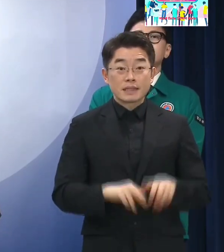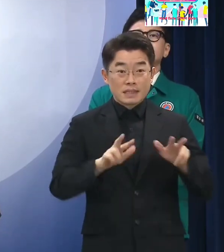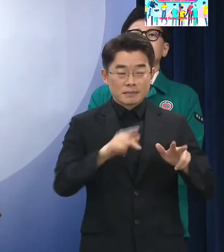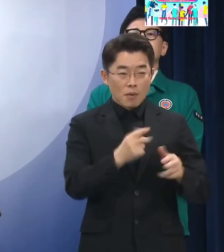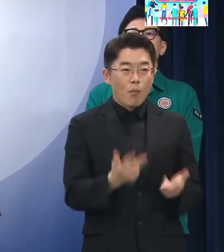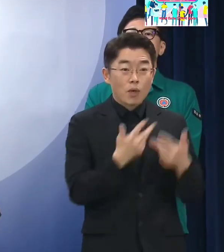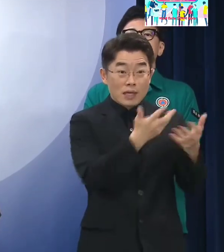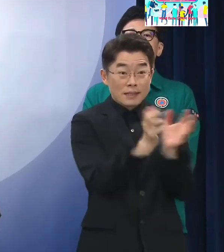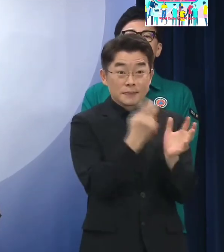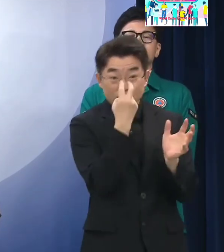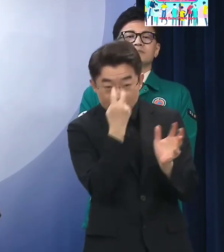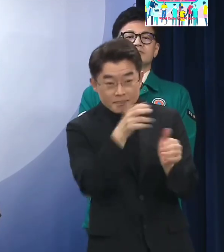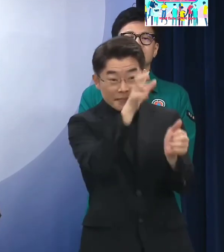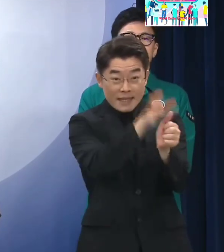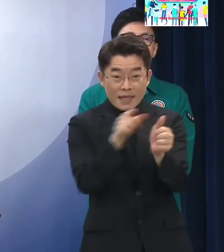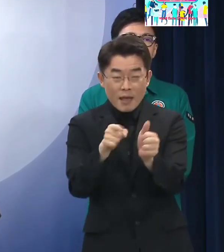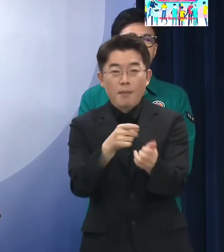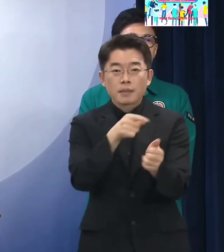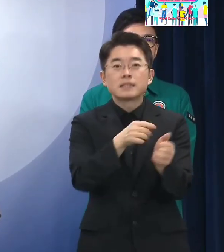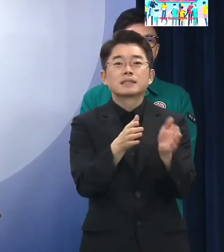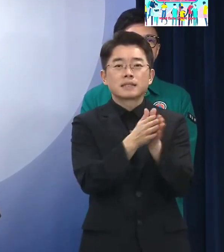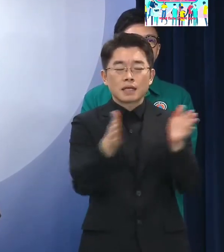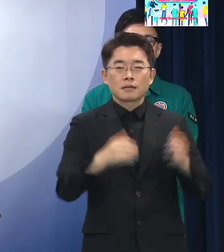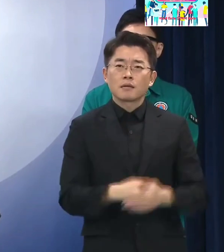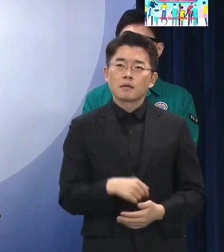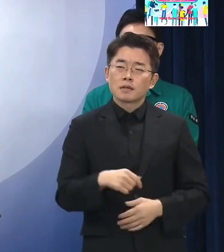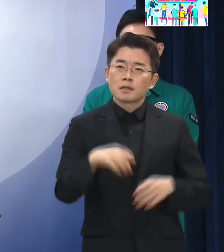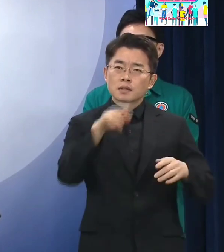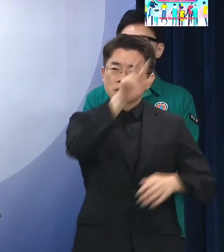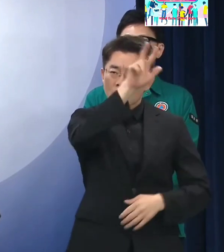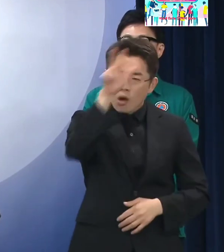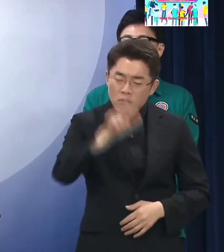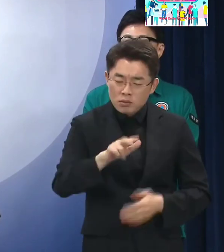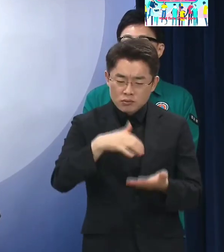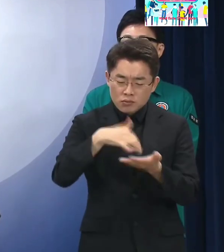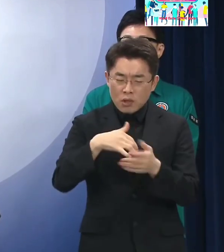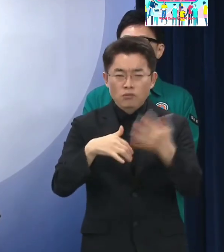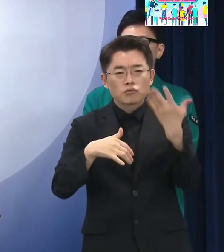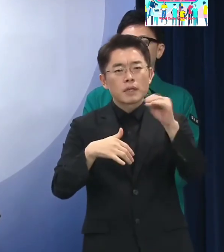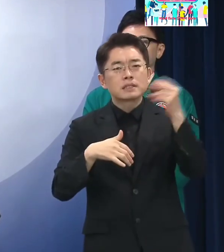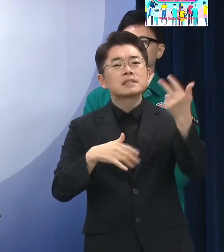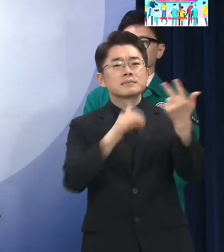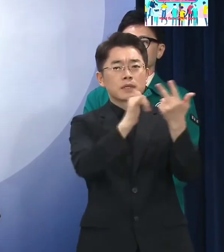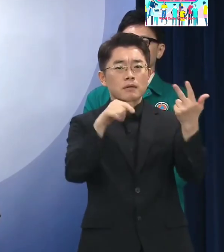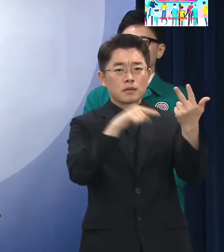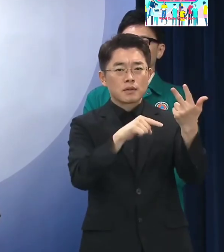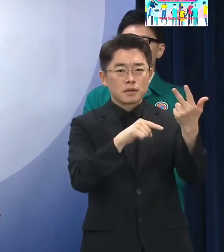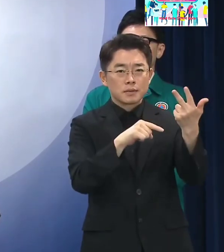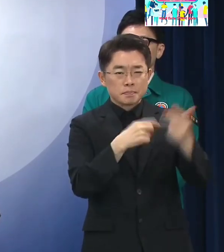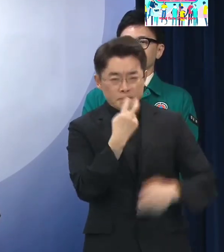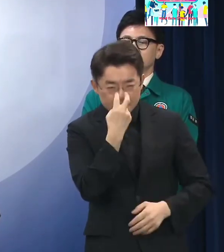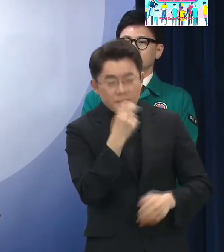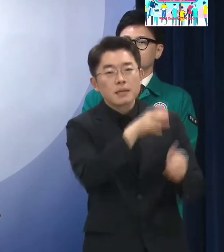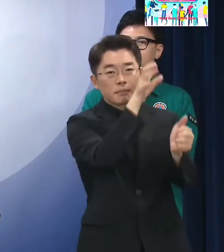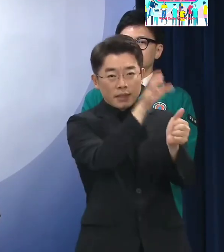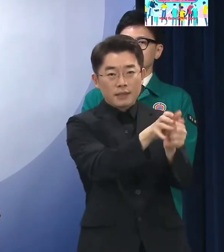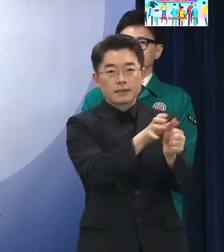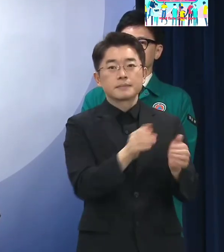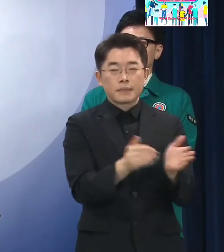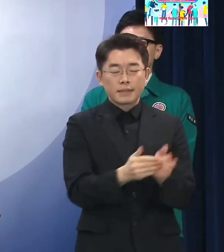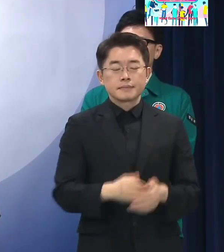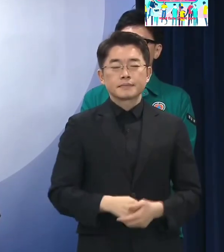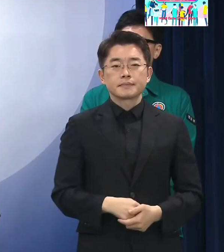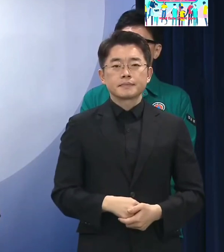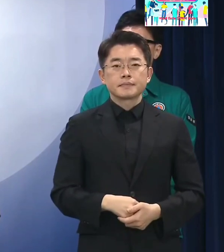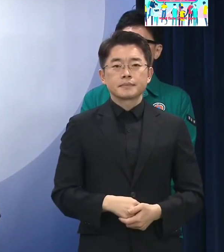있습니다 전국에 대략 저희가 파악하건대 한 9만 7천여 명 정도가 자율 방범대원으로 편성이 되어